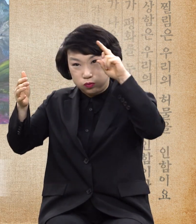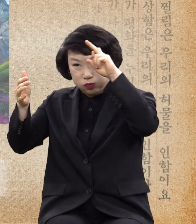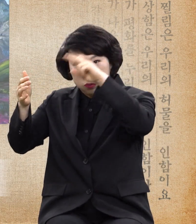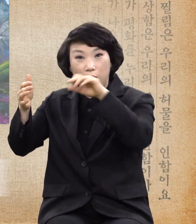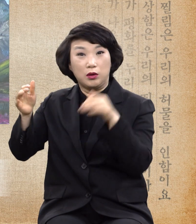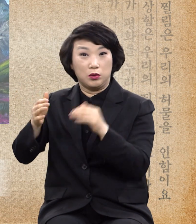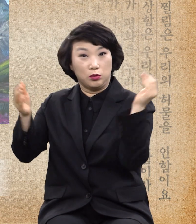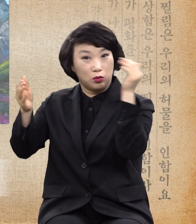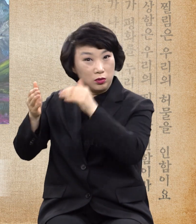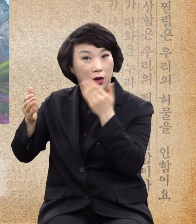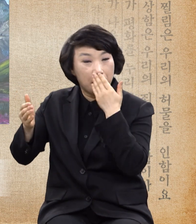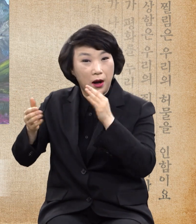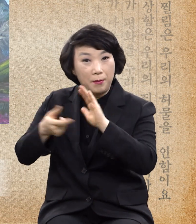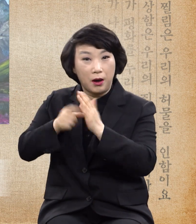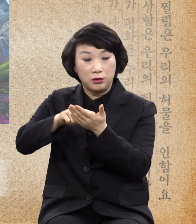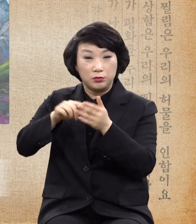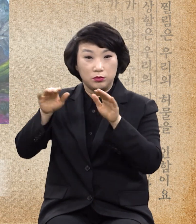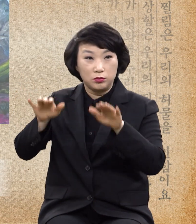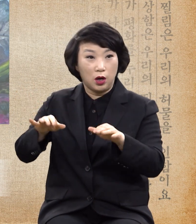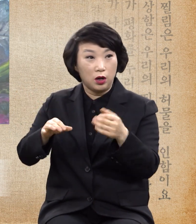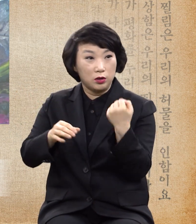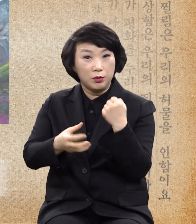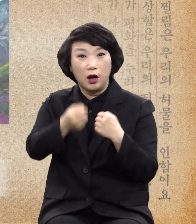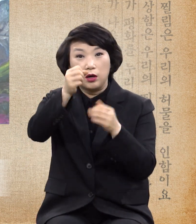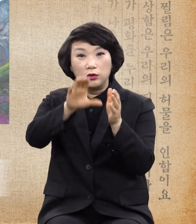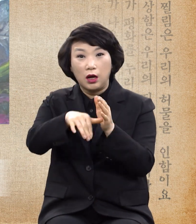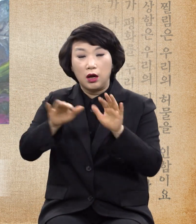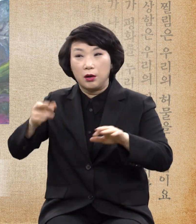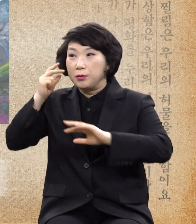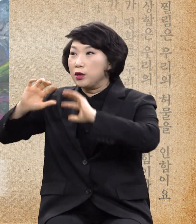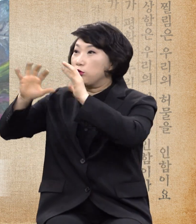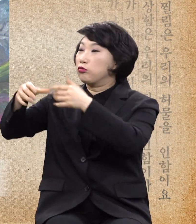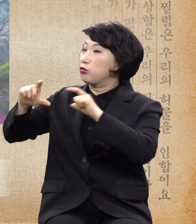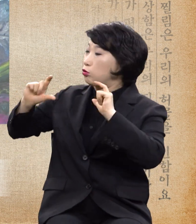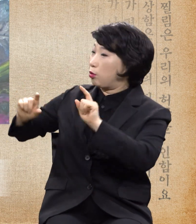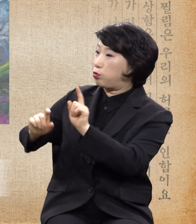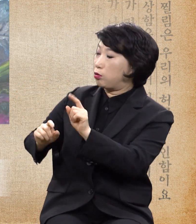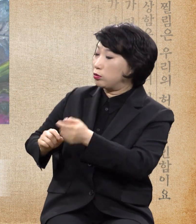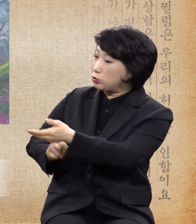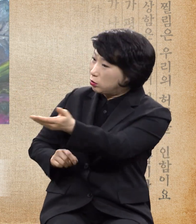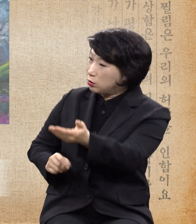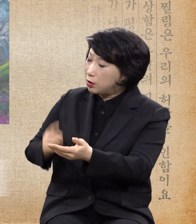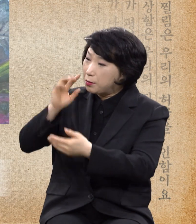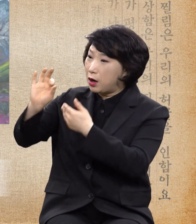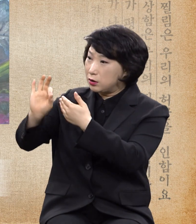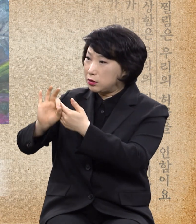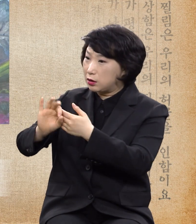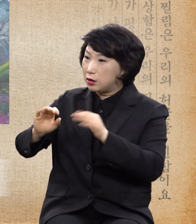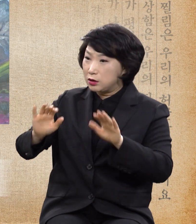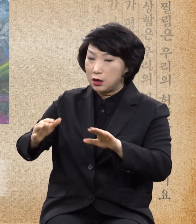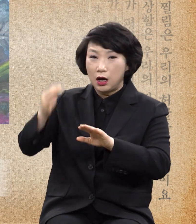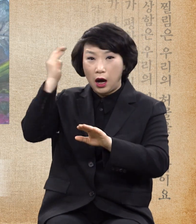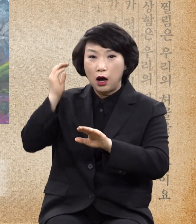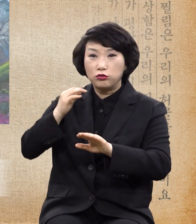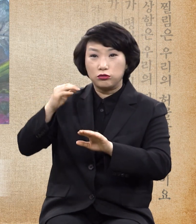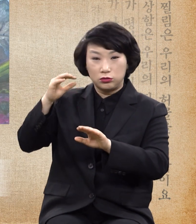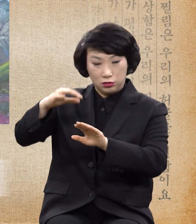그때는 미국에게 너희가 만약에 남한 땅 대한민국에